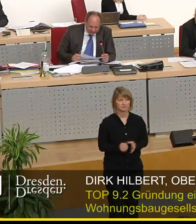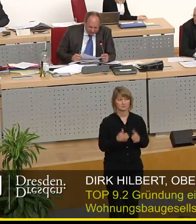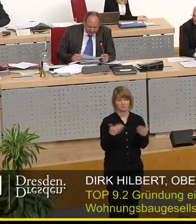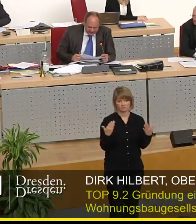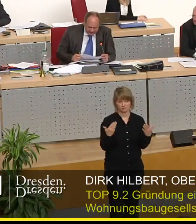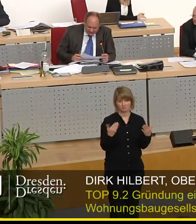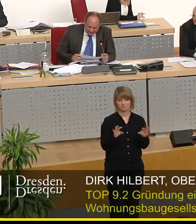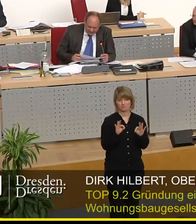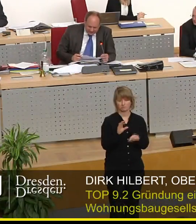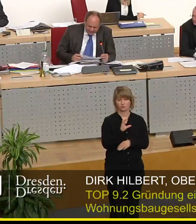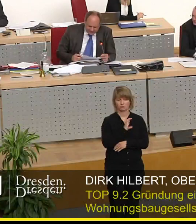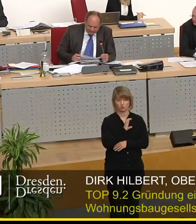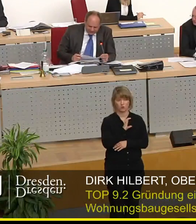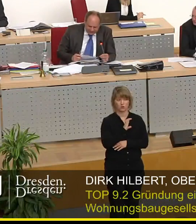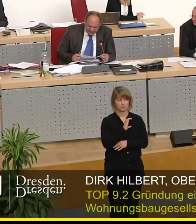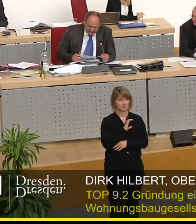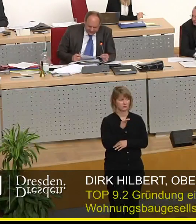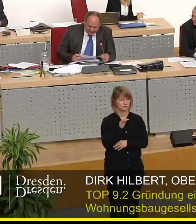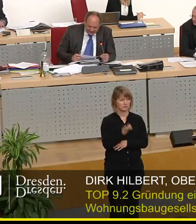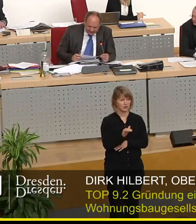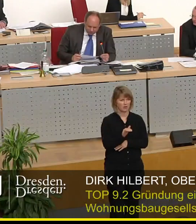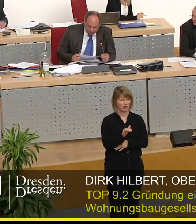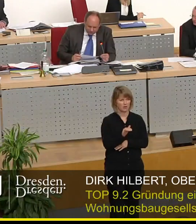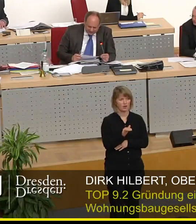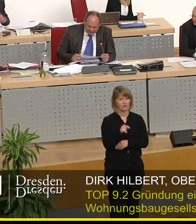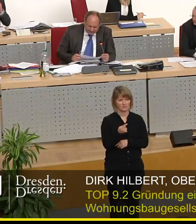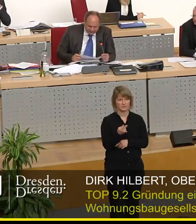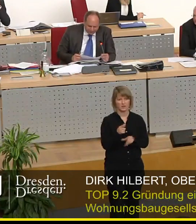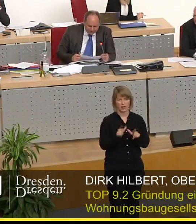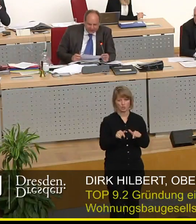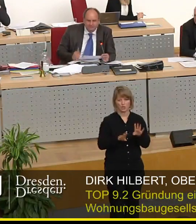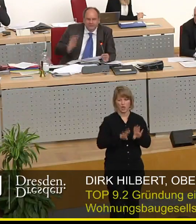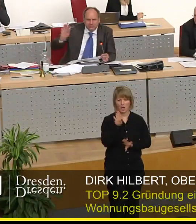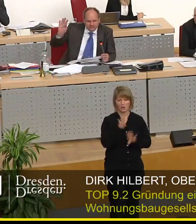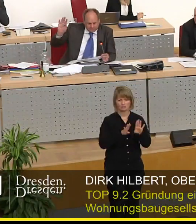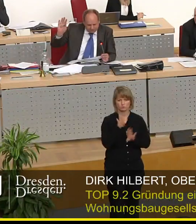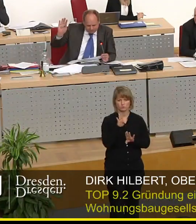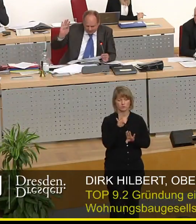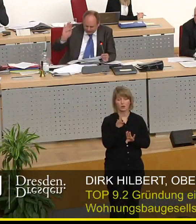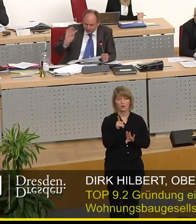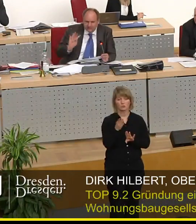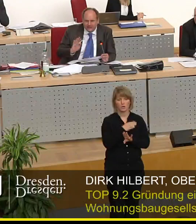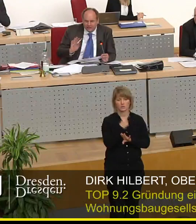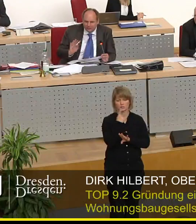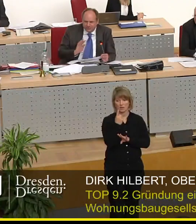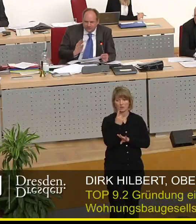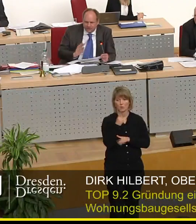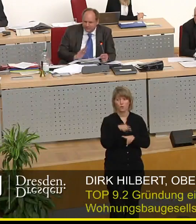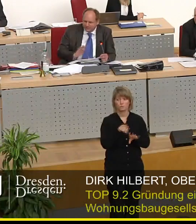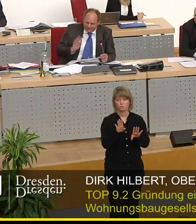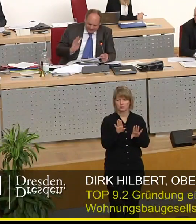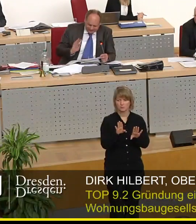die Chance bieten dass wir in die Abstimmung eintreten vor dieser vor